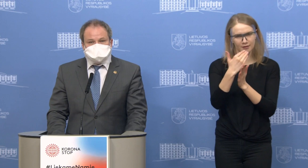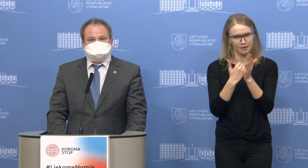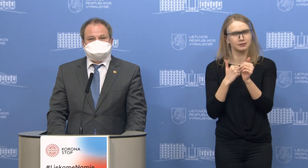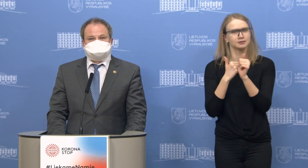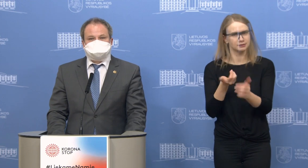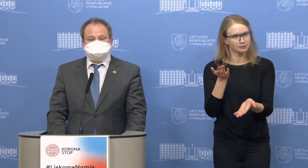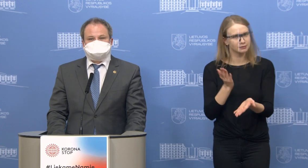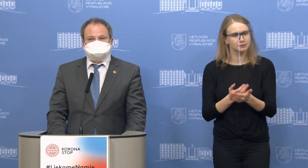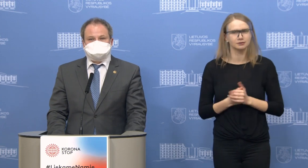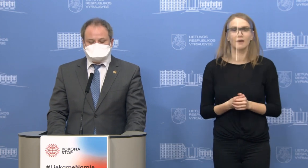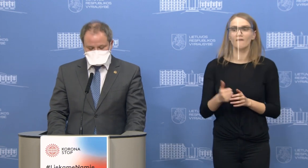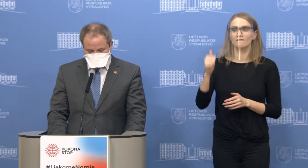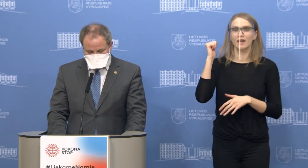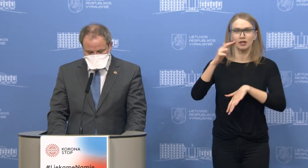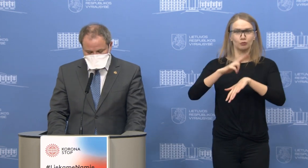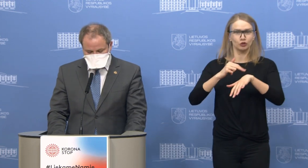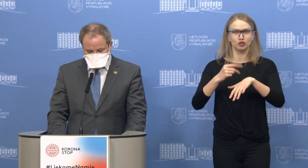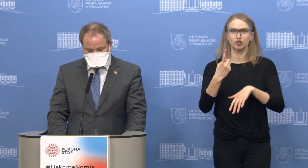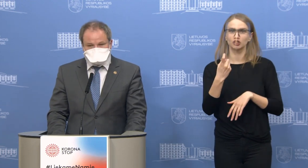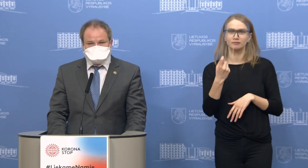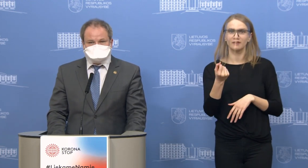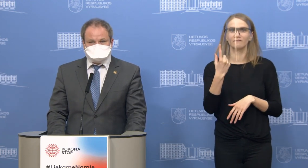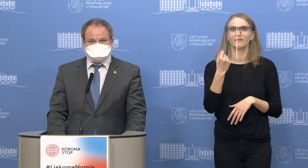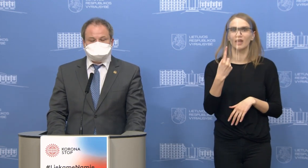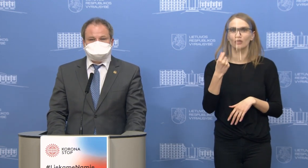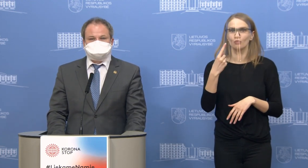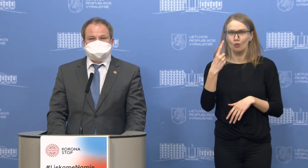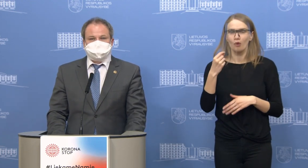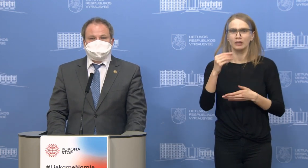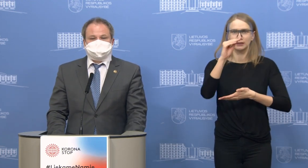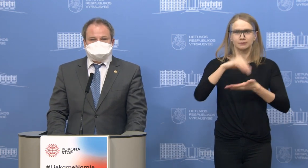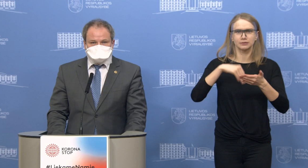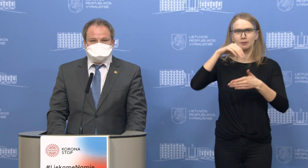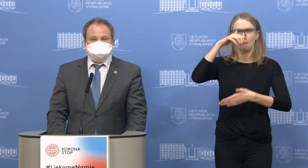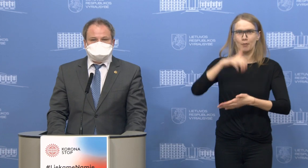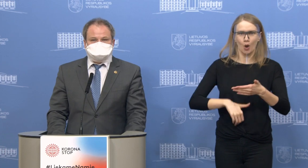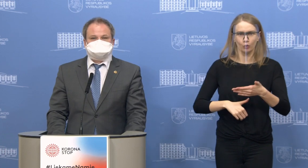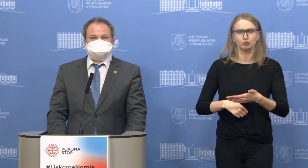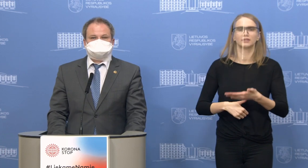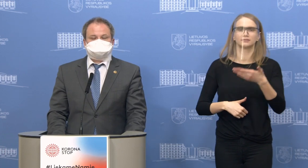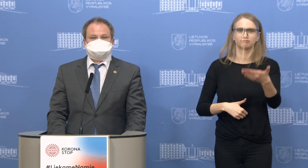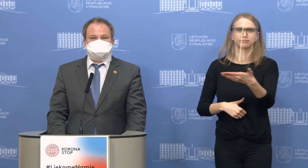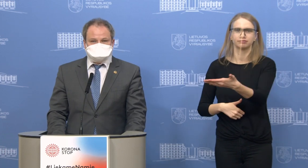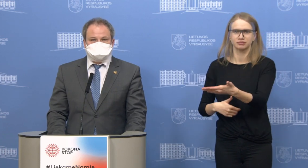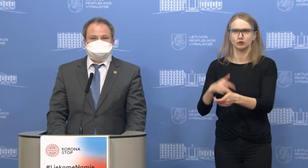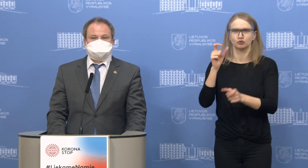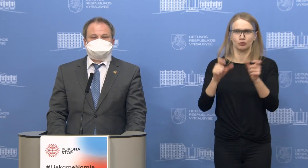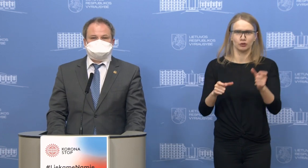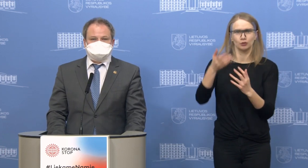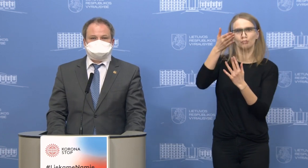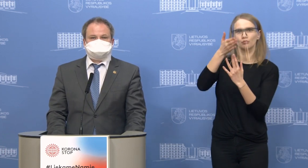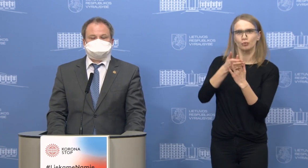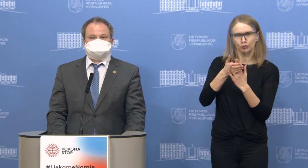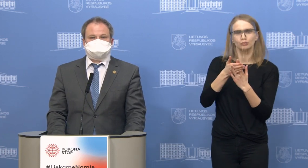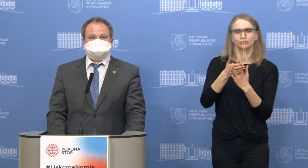vakar policija surašė 111 protokolų už tuos pažeidimus, skyrė baudas pusę nuo